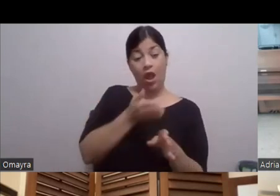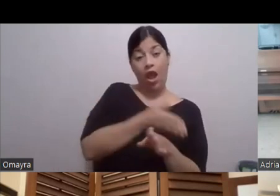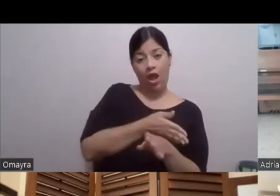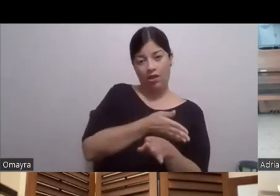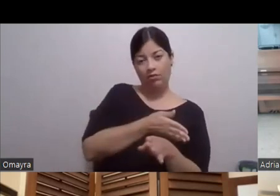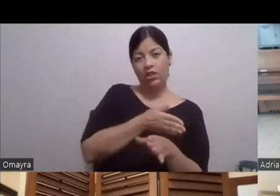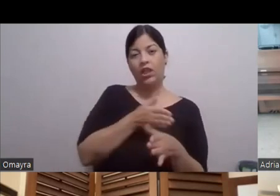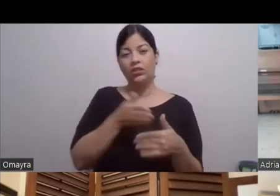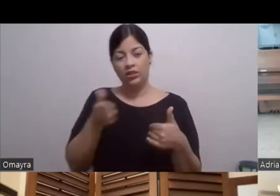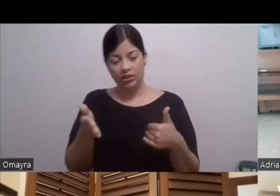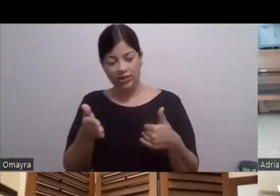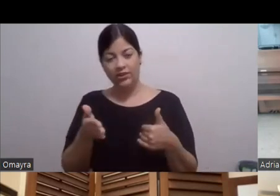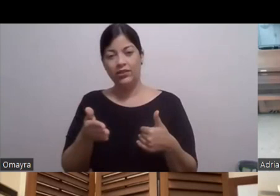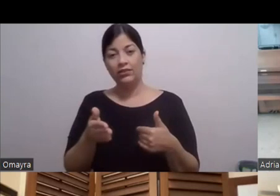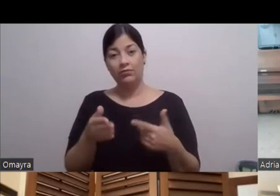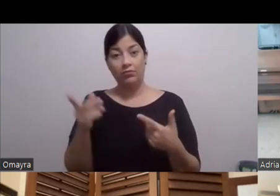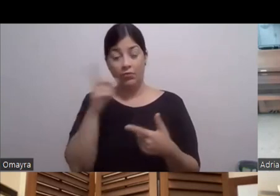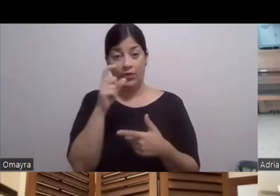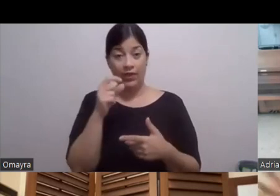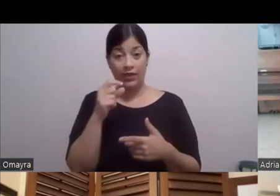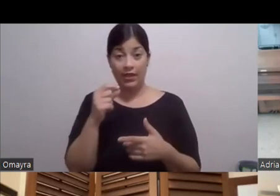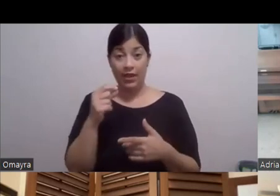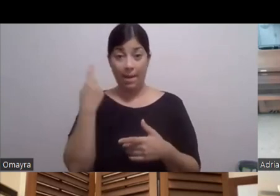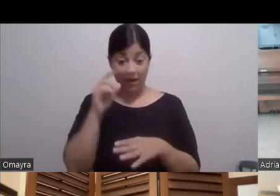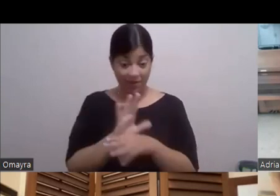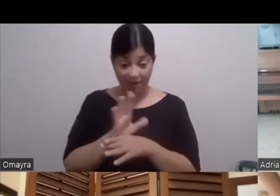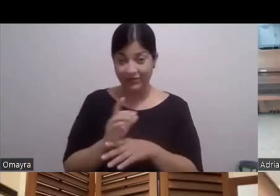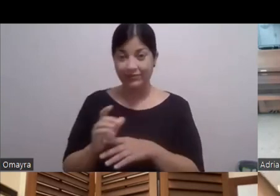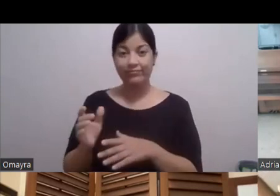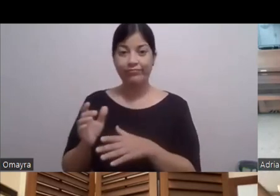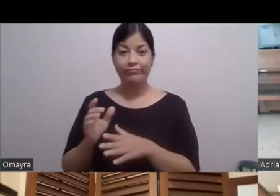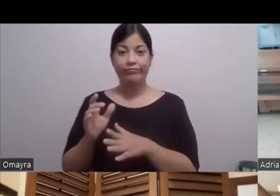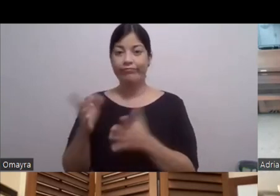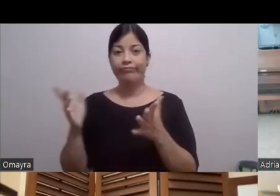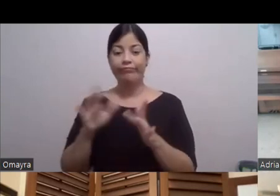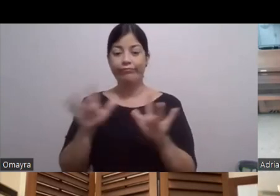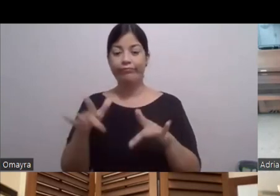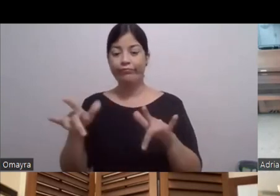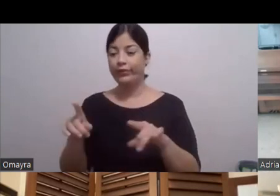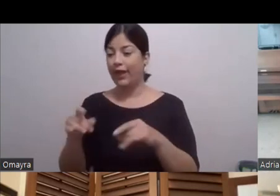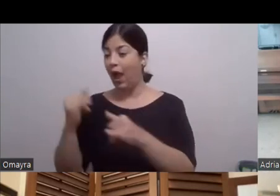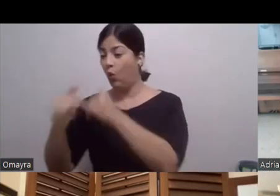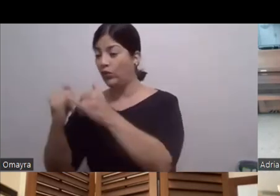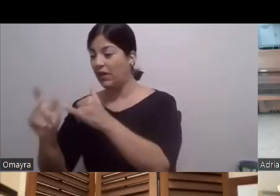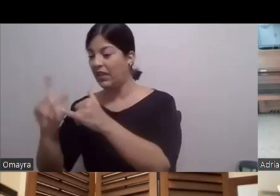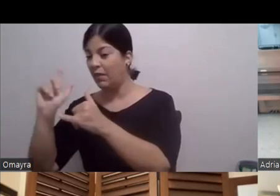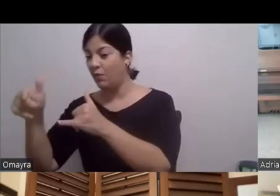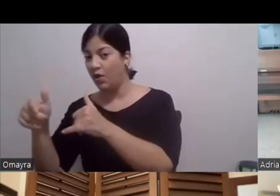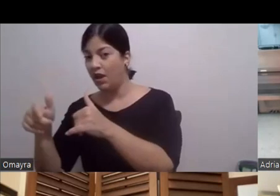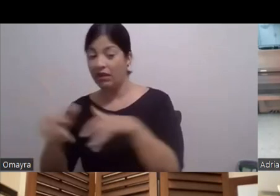Porque para O sea Cuando tú vienes Cuando vamos a filmar Pues filmamos La última Después filmamos La del principio Después filmamos La del